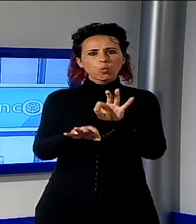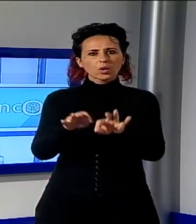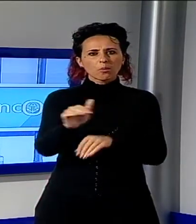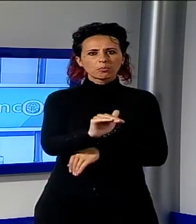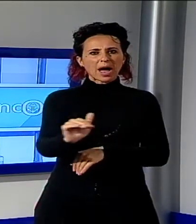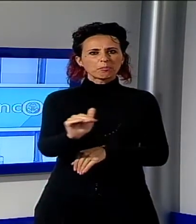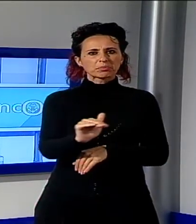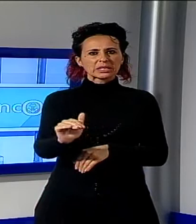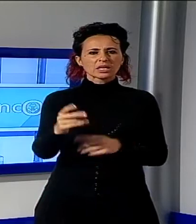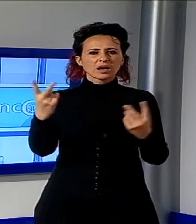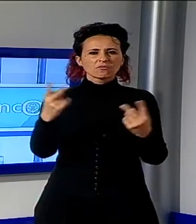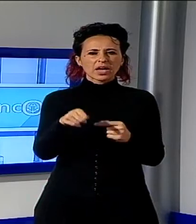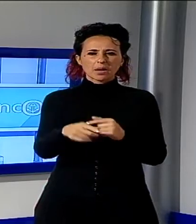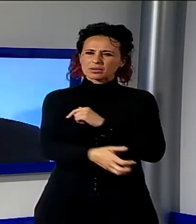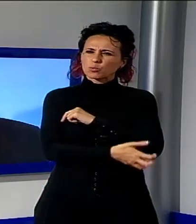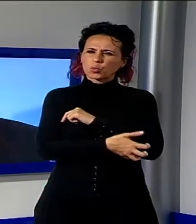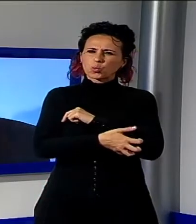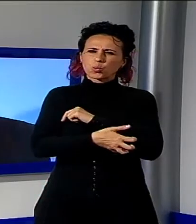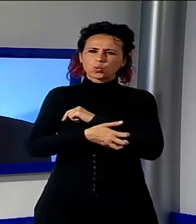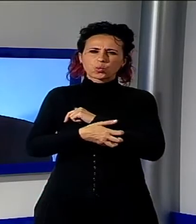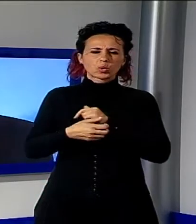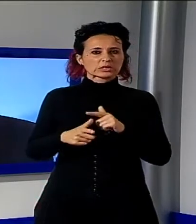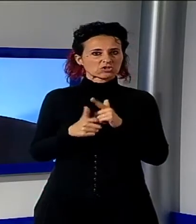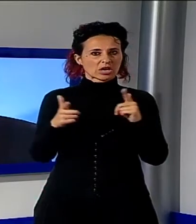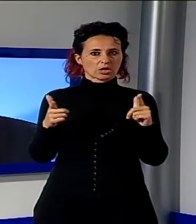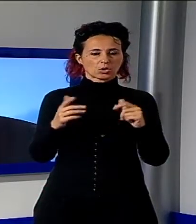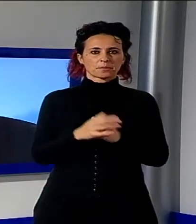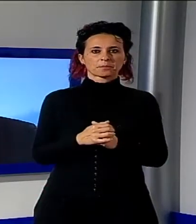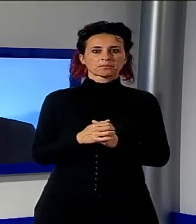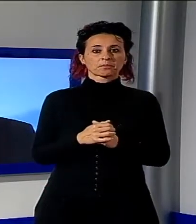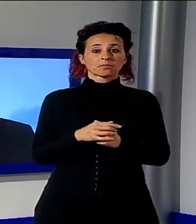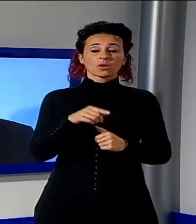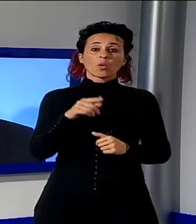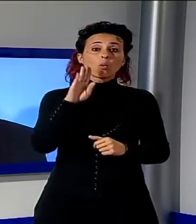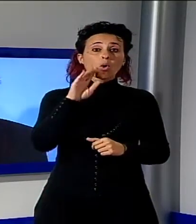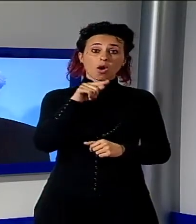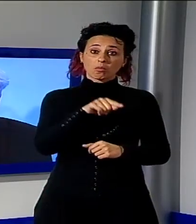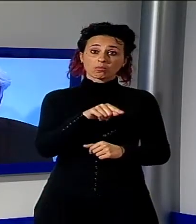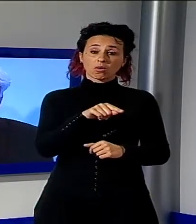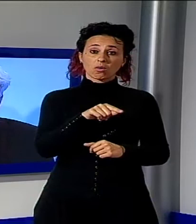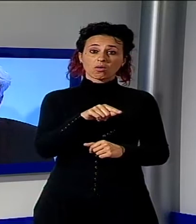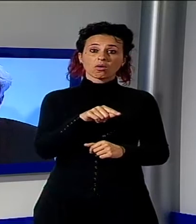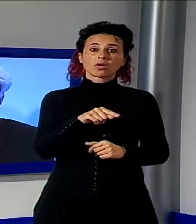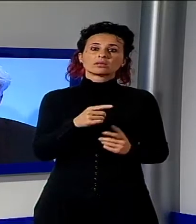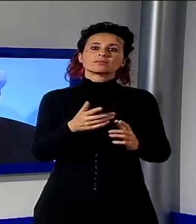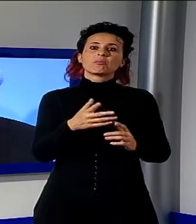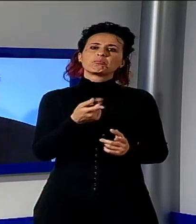forme estreme di indigenza. Dal prestigio di una cattedra universitaria all'Islam di mondi